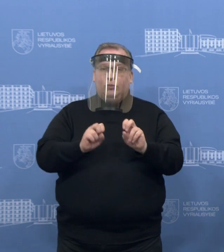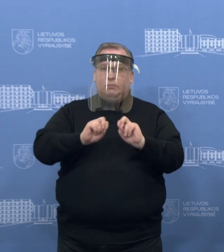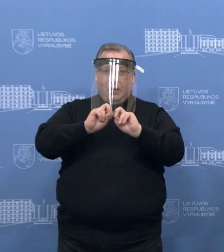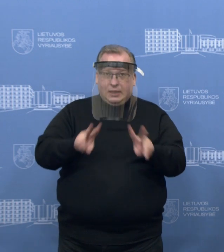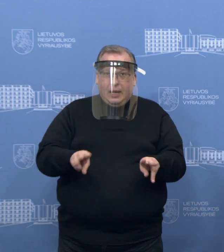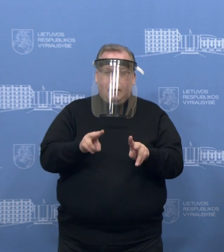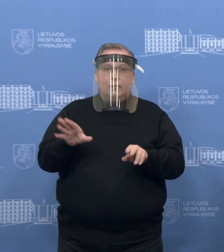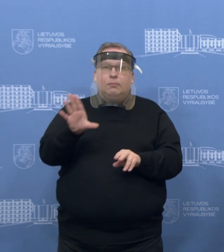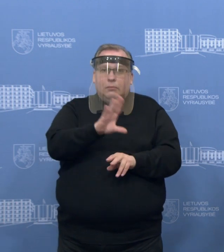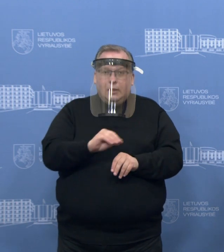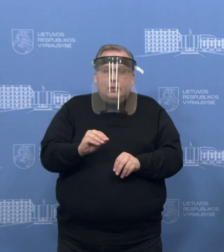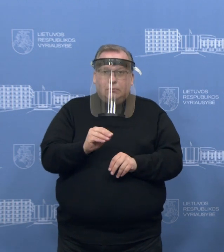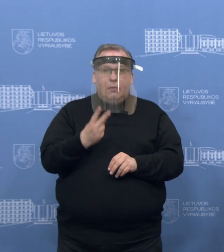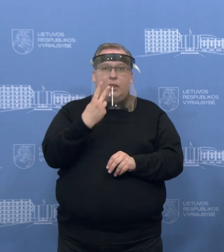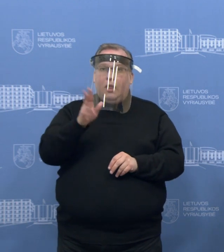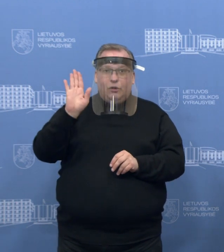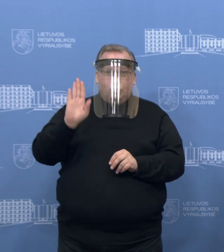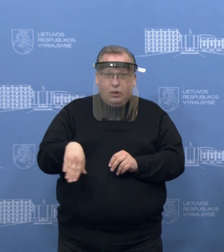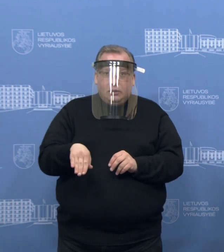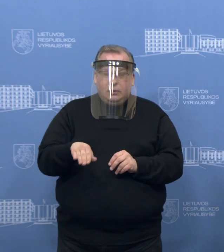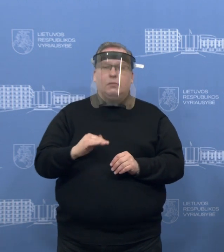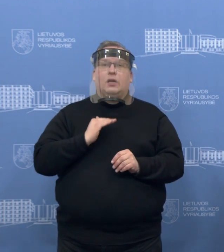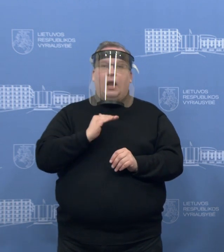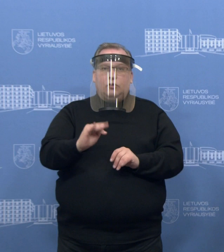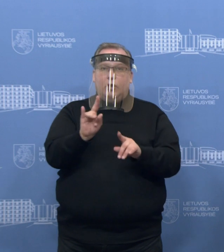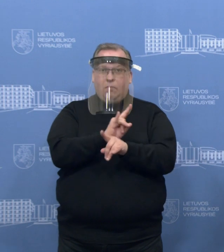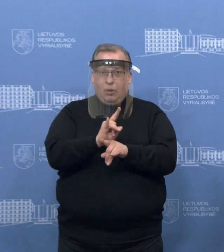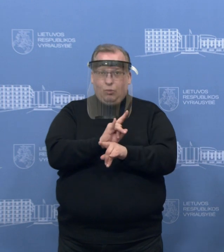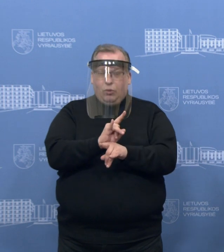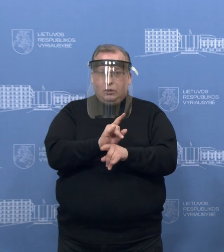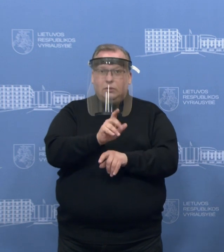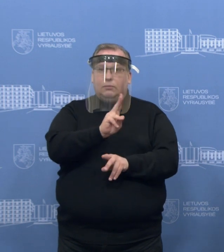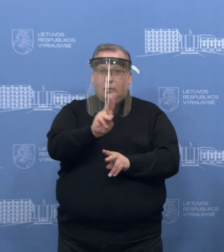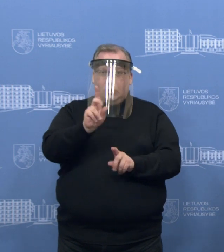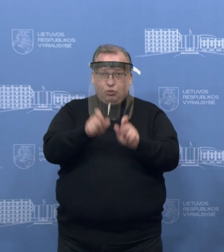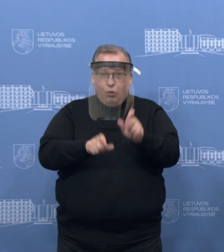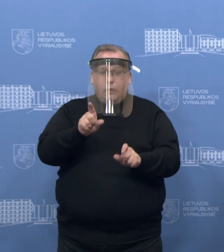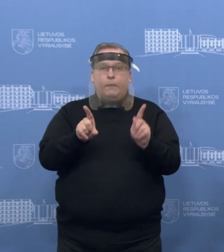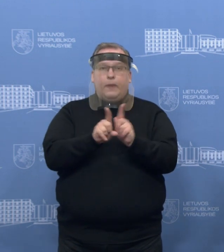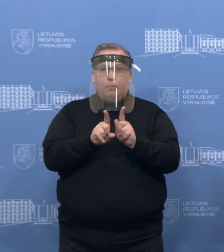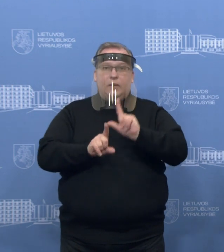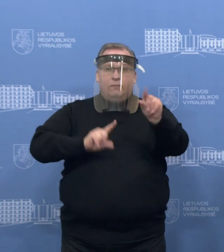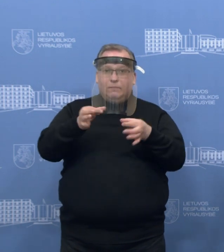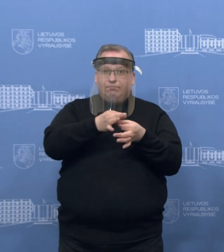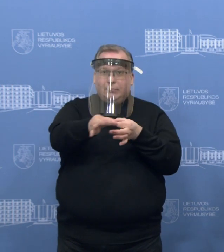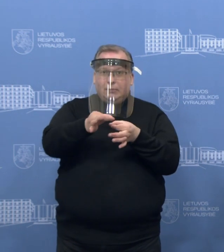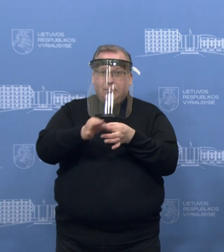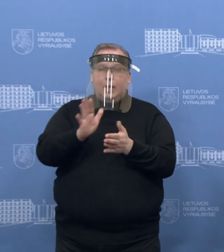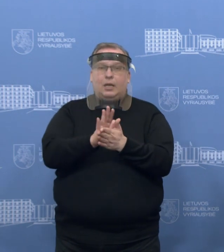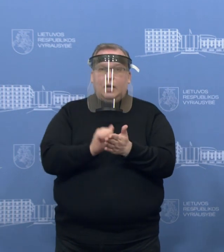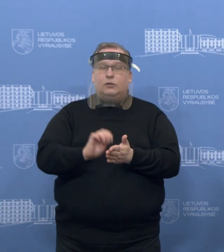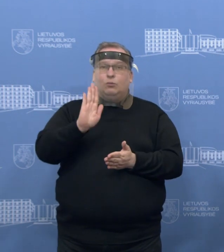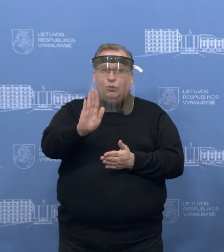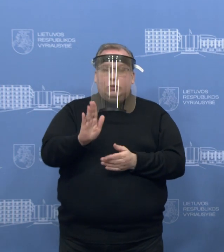reikalavimų nevykdenčių, arba, kaip pasakėte, akivaizdžiai meluojančių žmonių atžvilgių, kalbant apie išvykas į kitus miestelius, kas laukia,